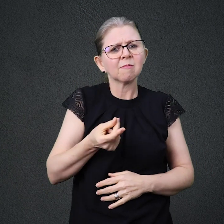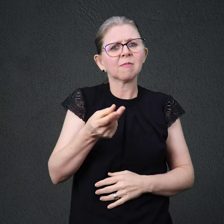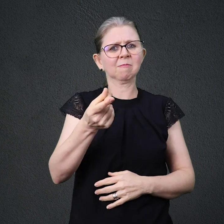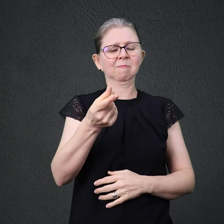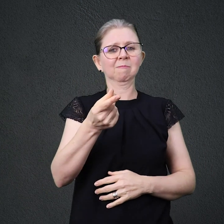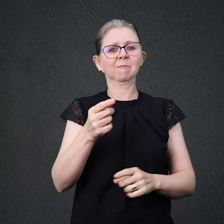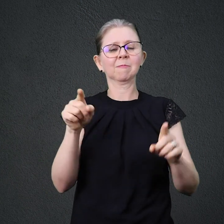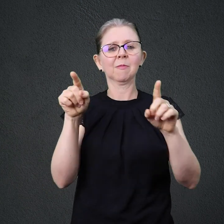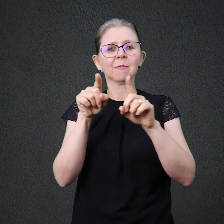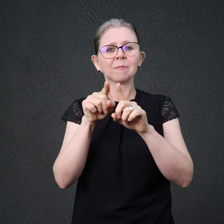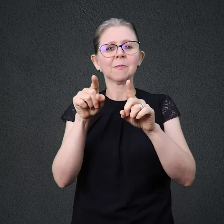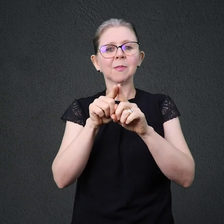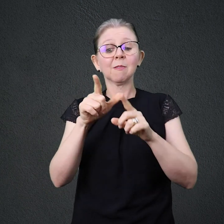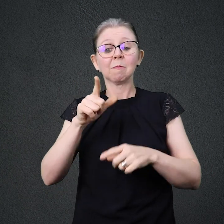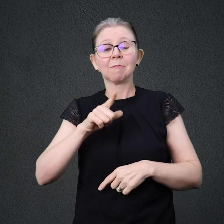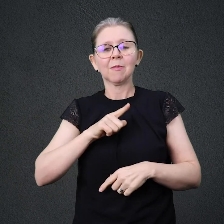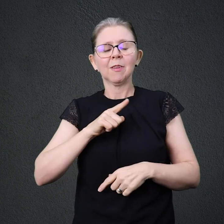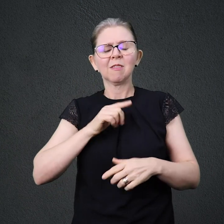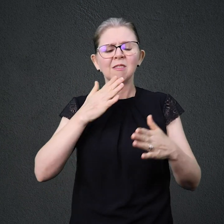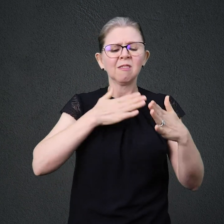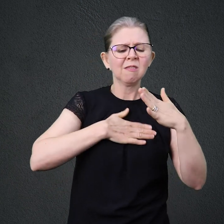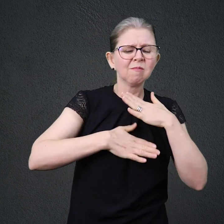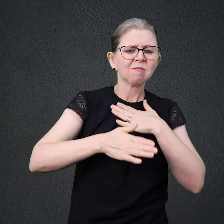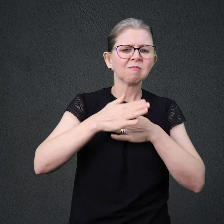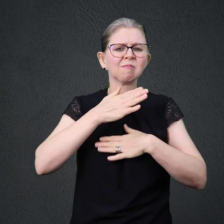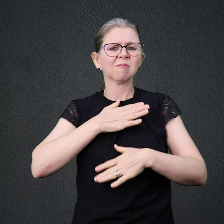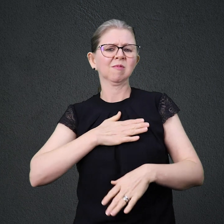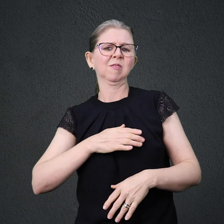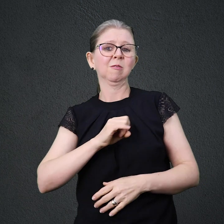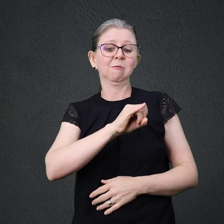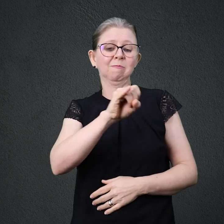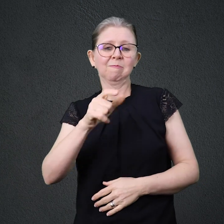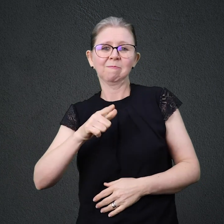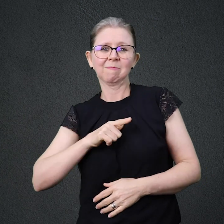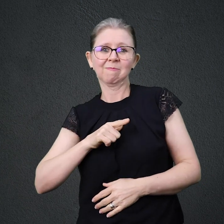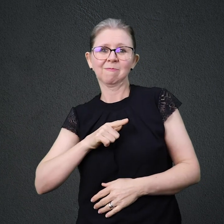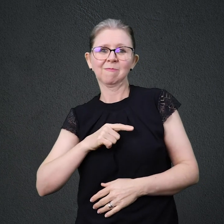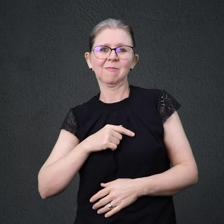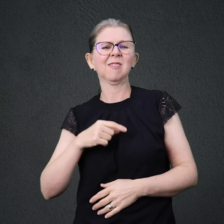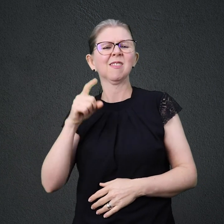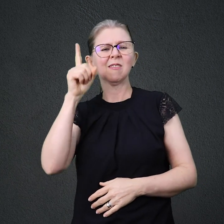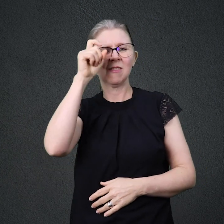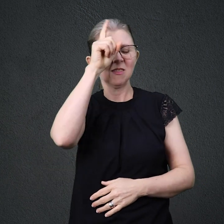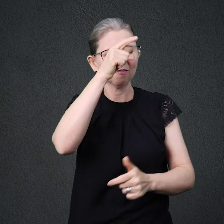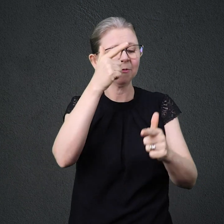o alento em meio às muitas adversidades que enfrentamos no dia a dia Meu desejo é que você encontre essa